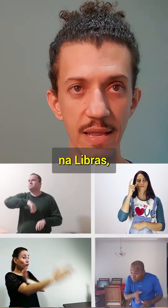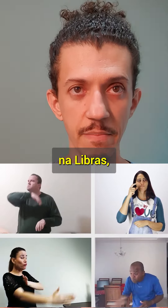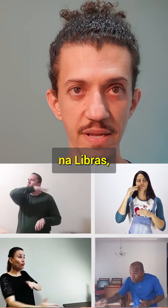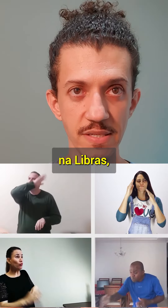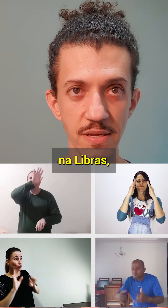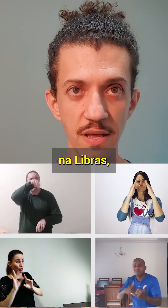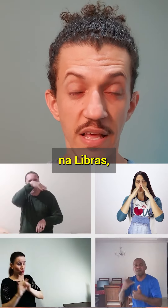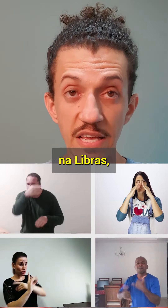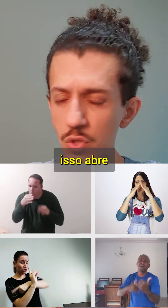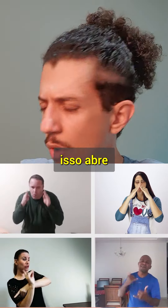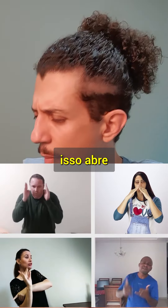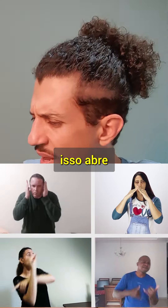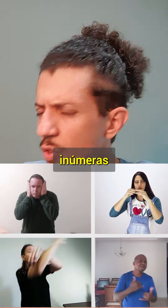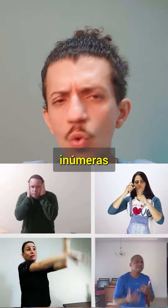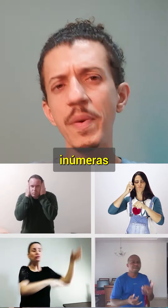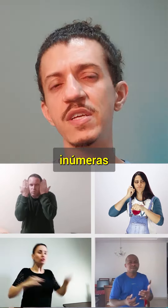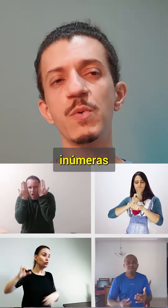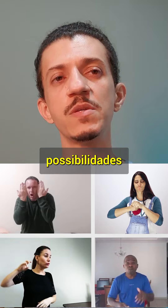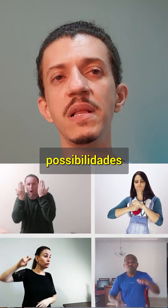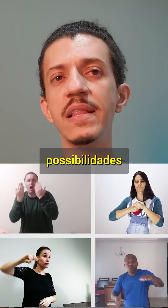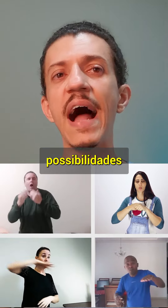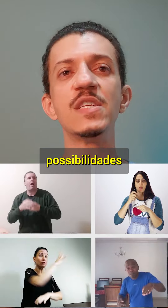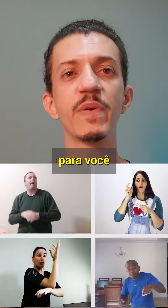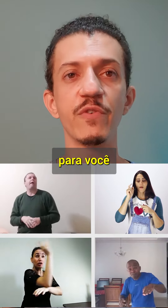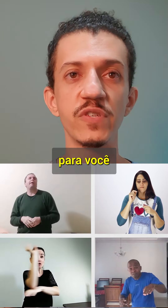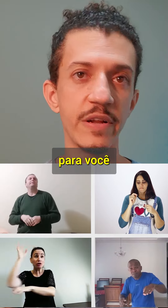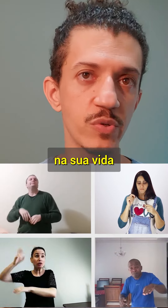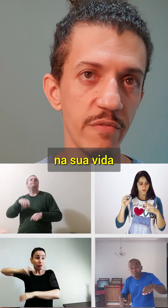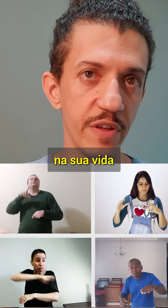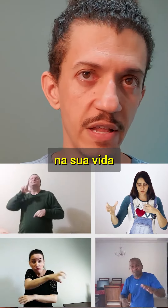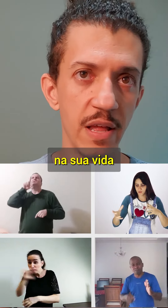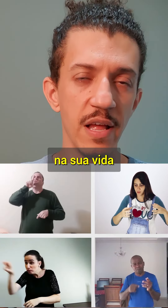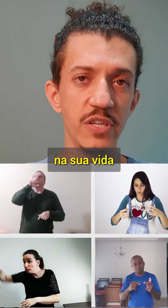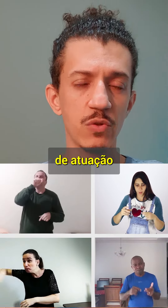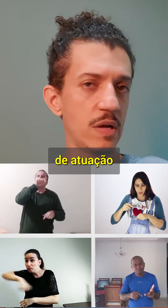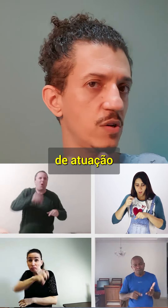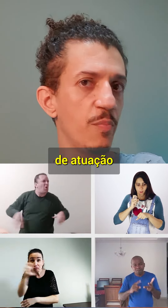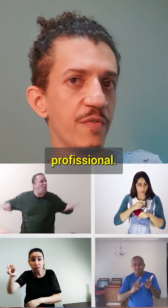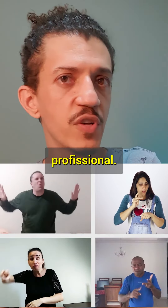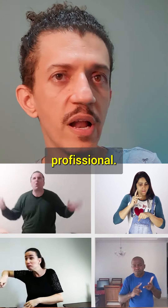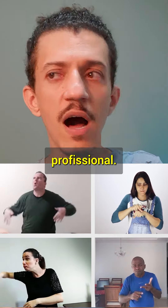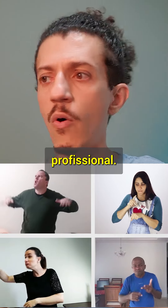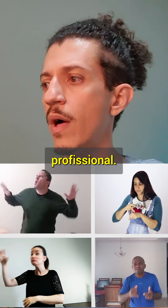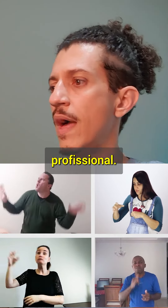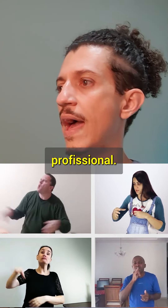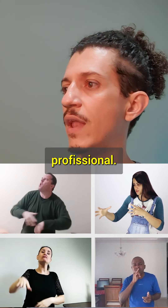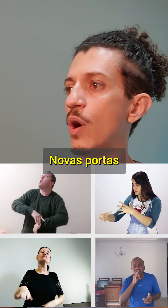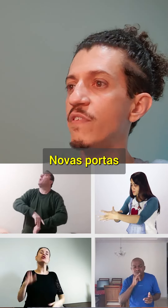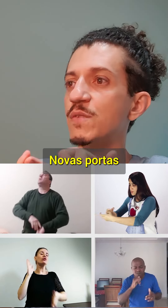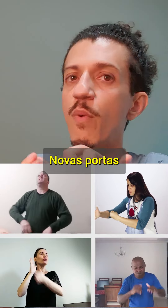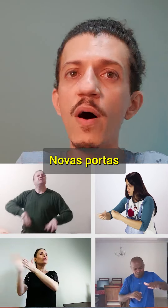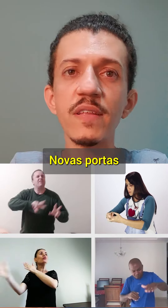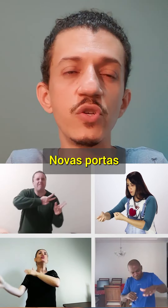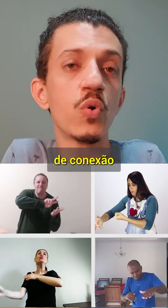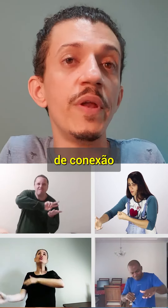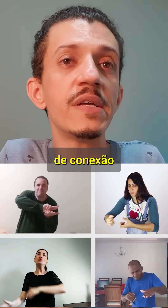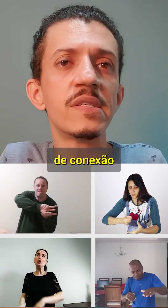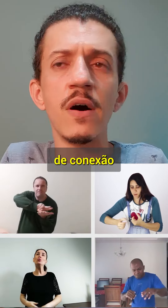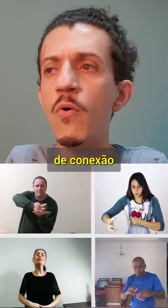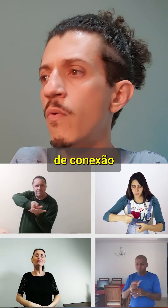na Libras, isso abre inúmeras possibilidades para você na sua vida, de atuação profissional, novas portas de conexão,